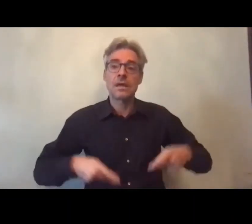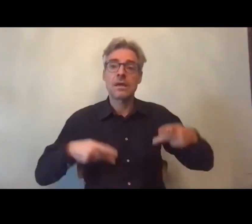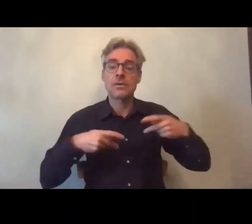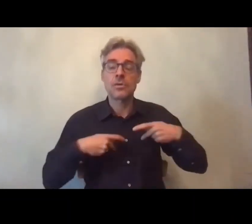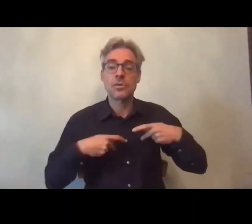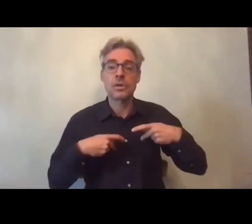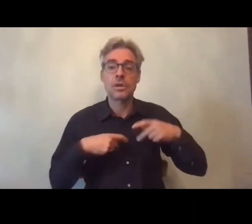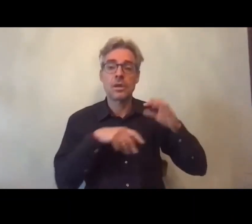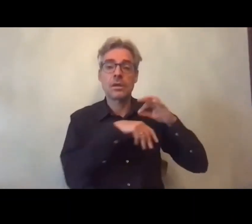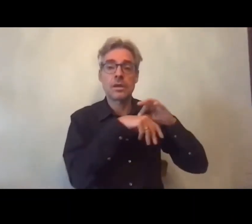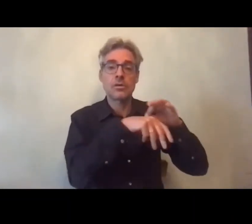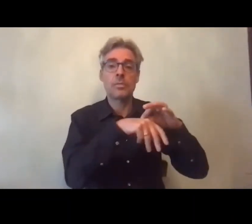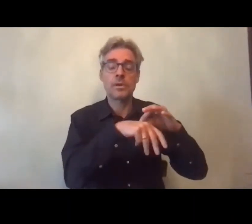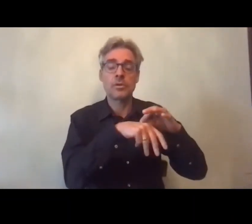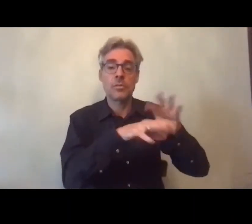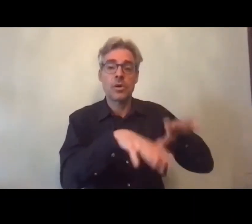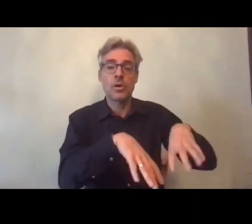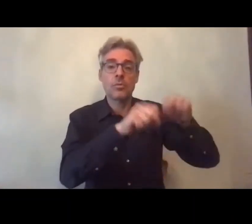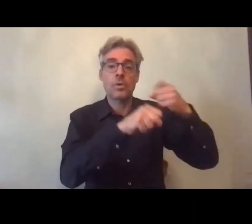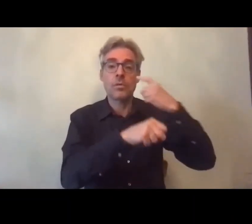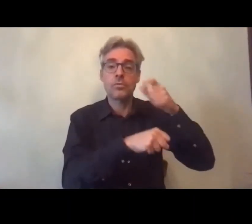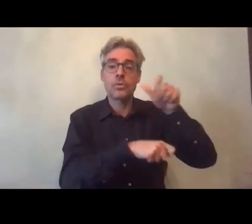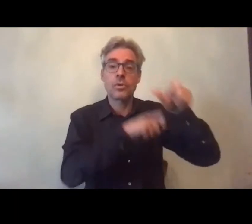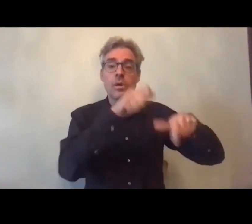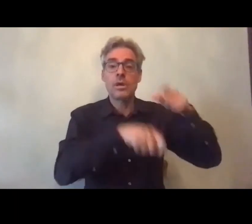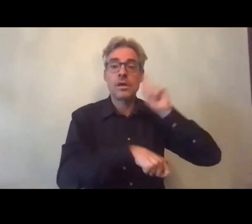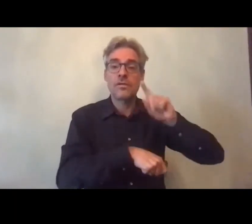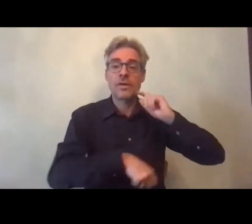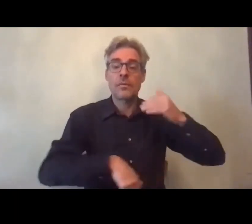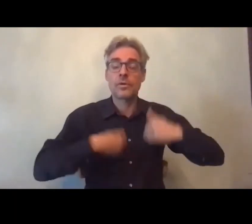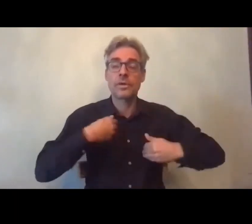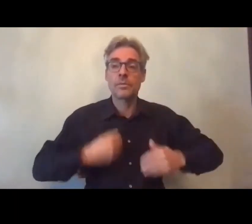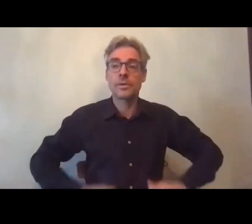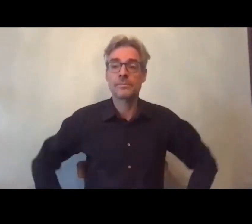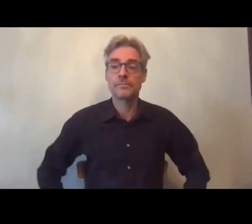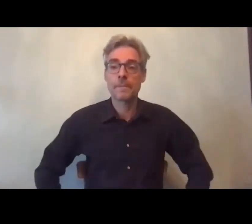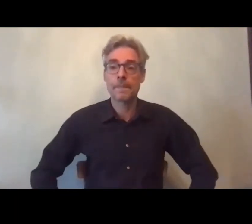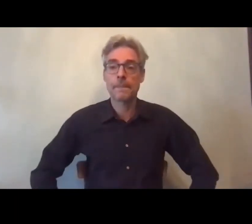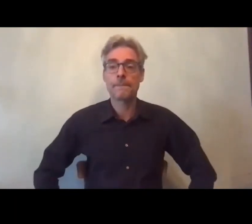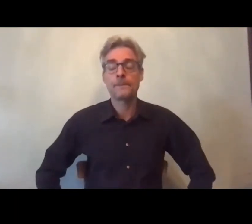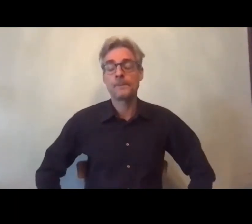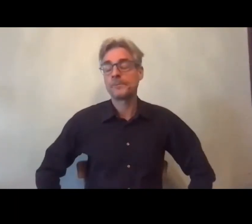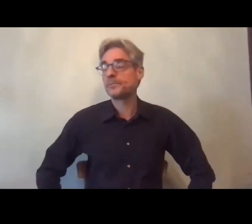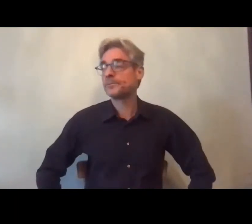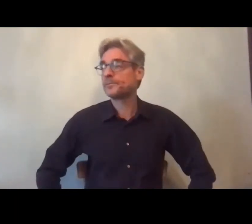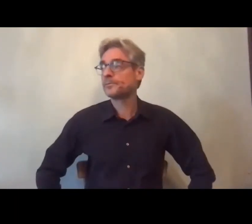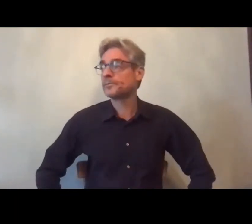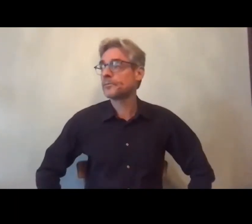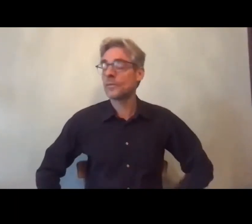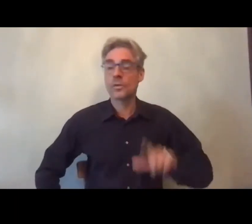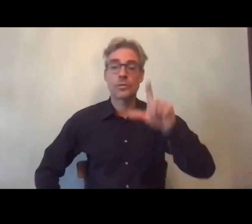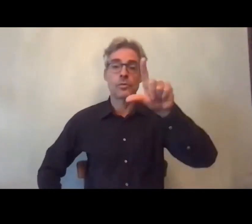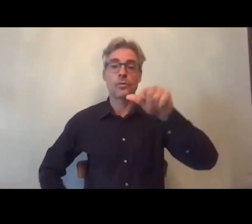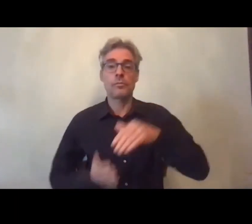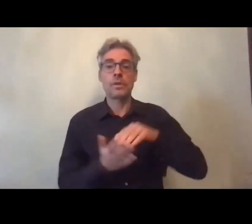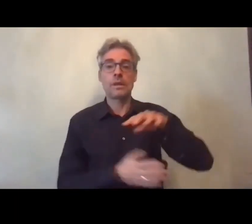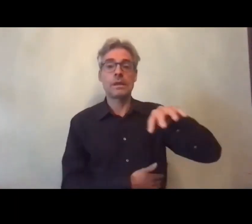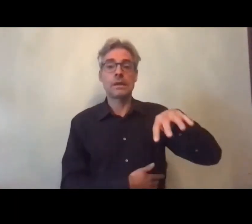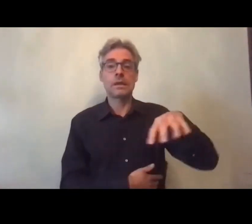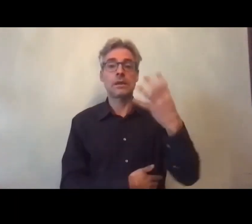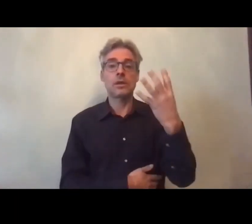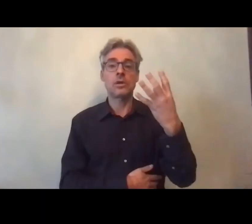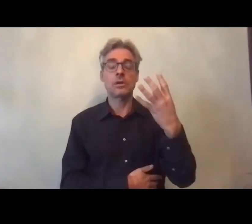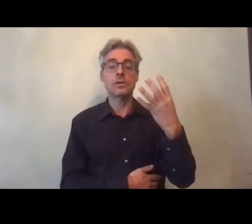vers l'emploi pour les femmes handicapées alors en 2014 on a